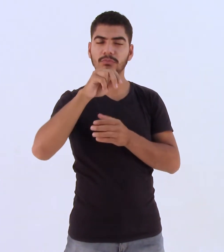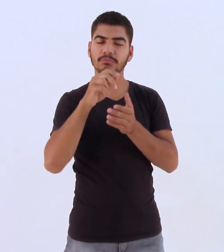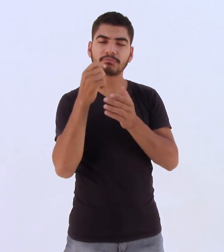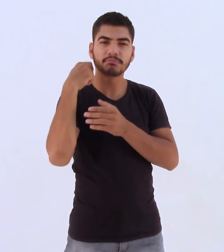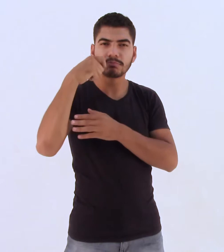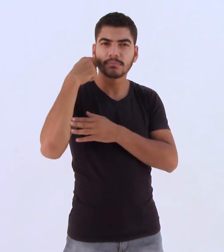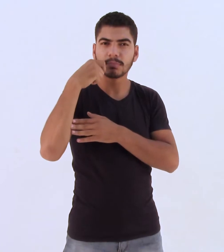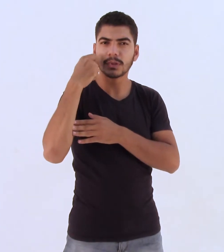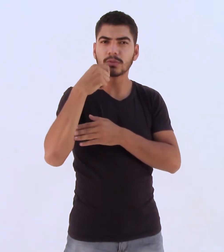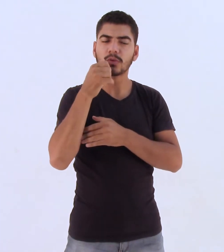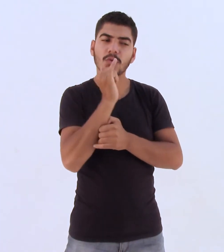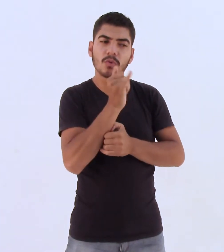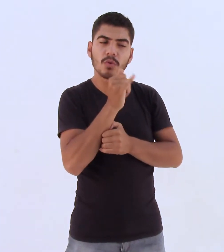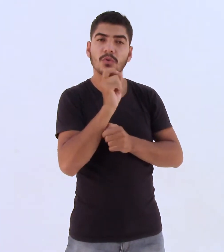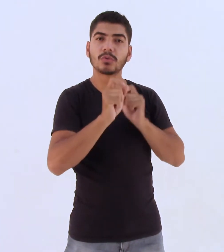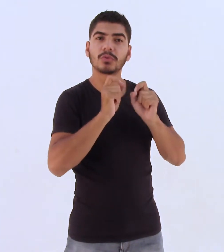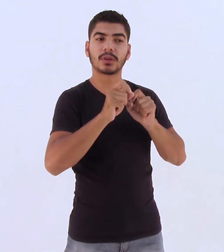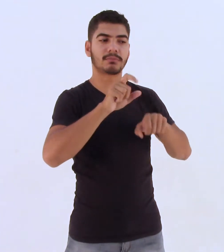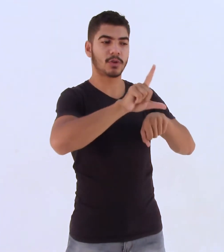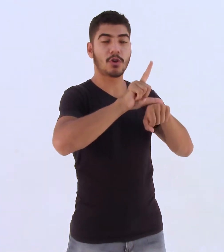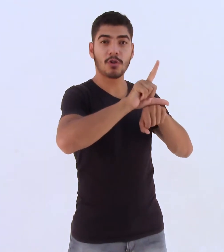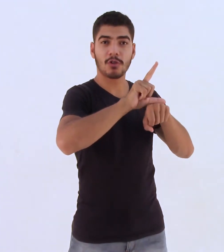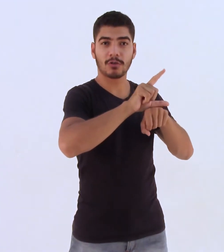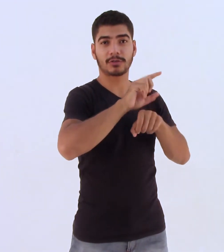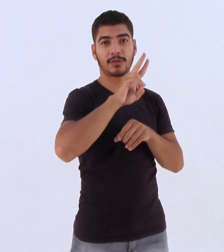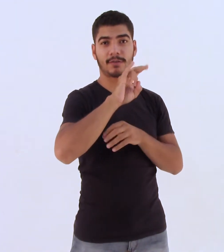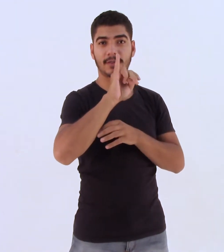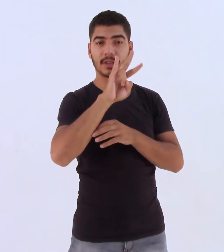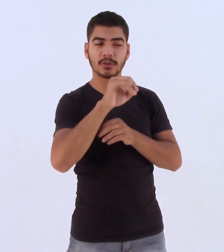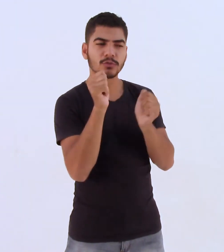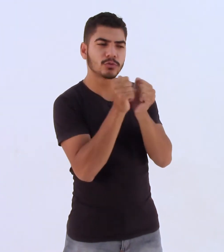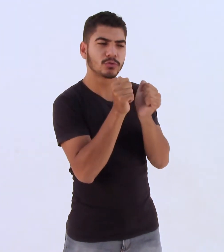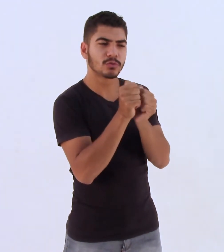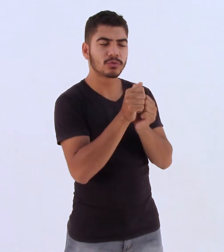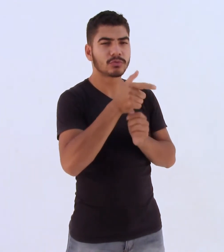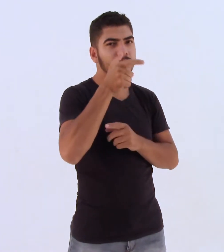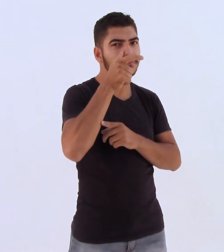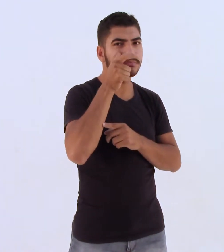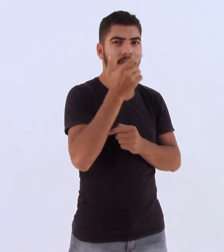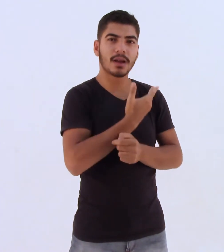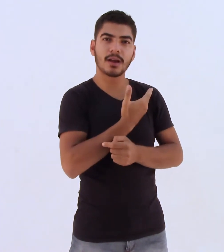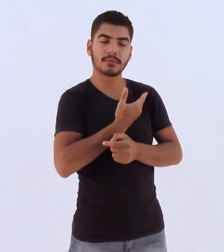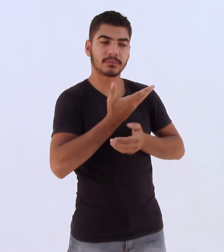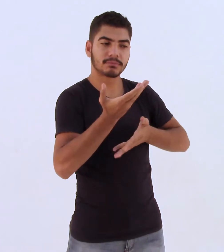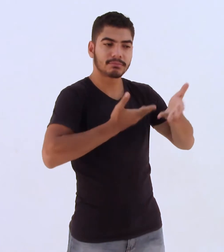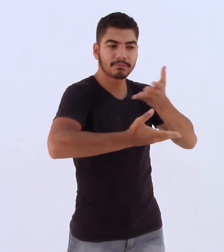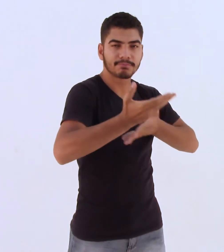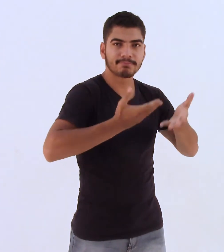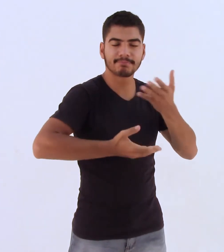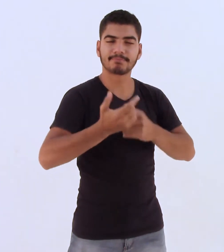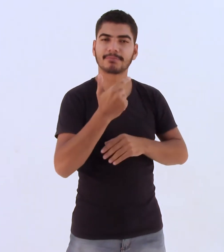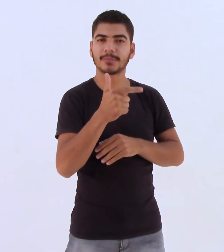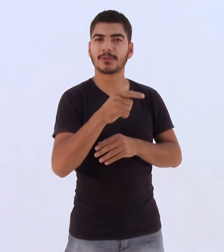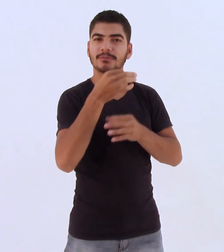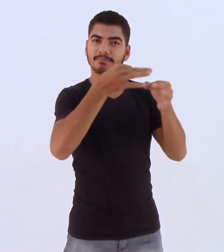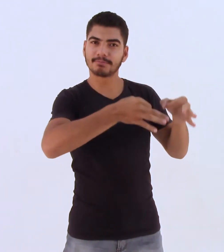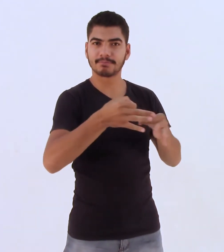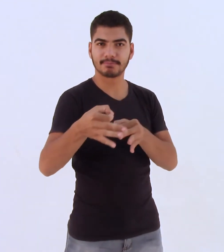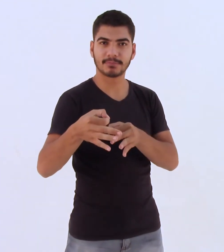seus dias em sua loja de vinil, enquanto vive junto de seus amigos o dilema de relacionamentos mal sucedidos. Rodrigo conta que